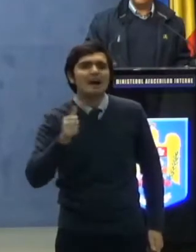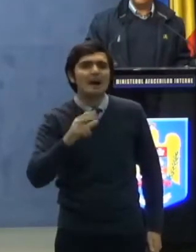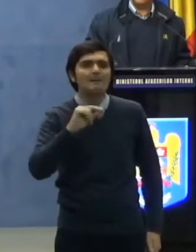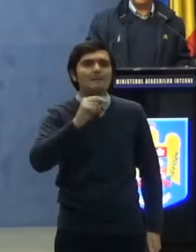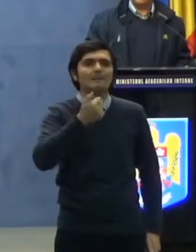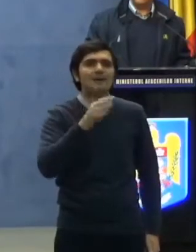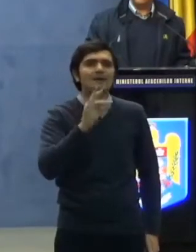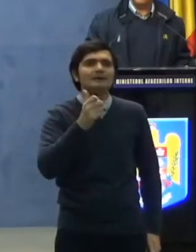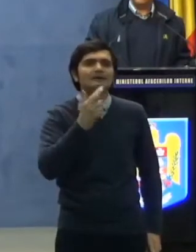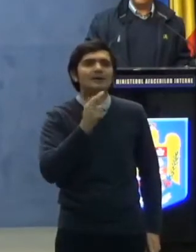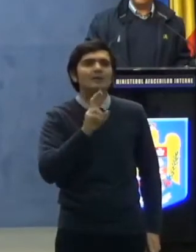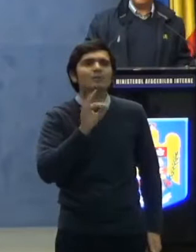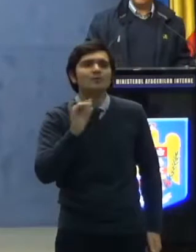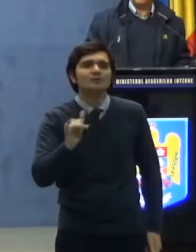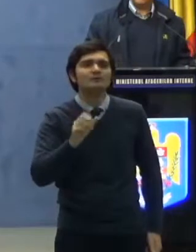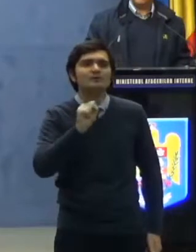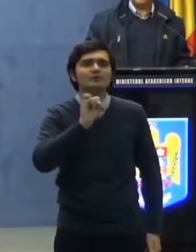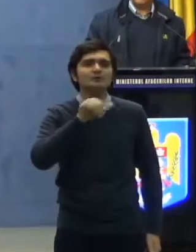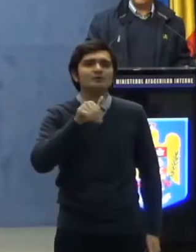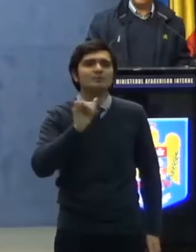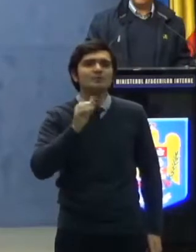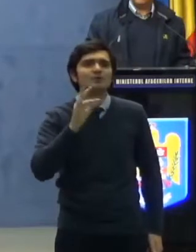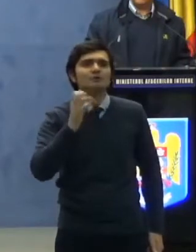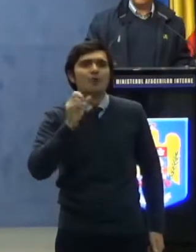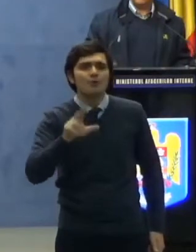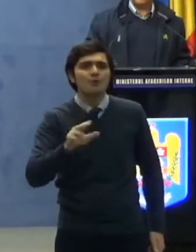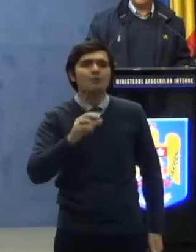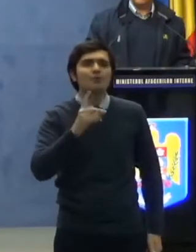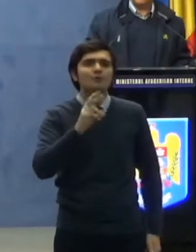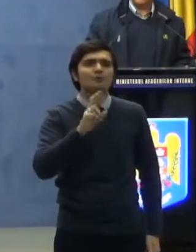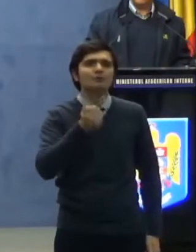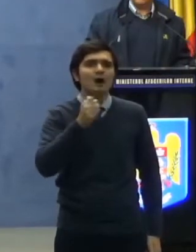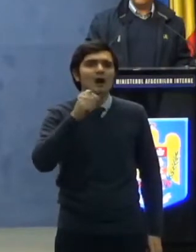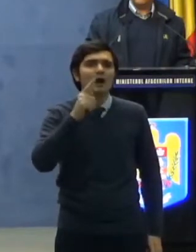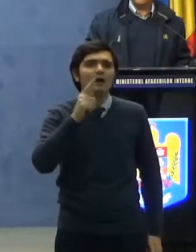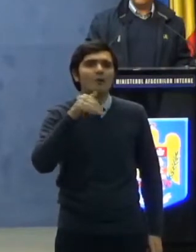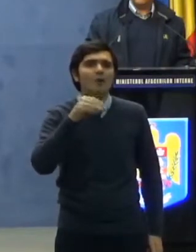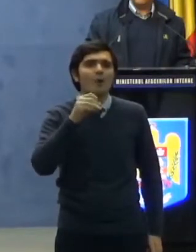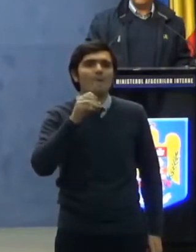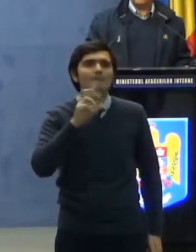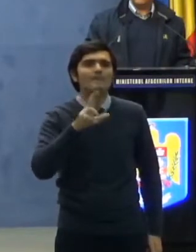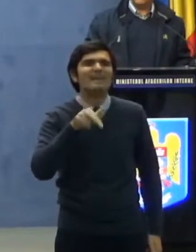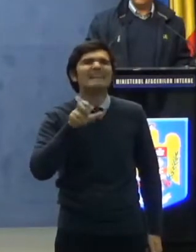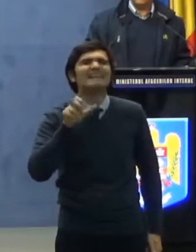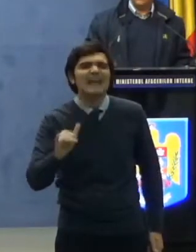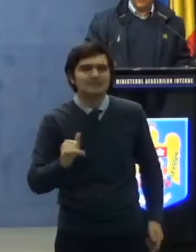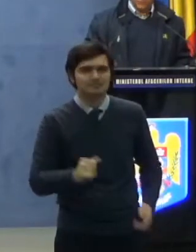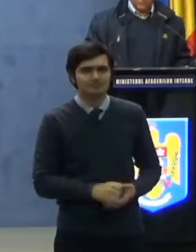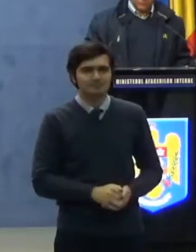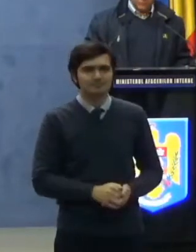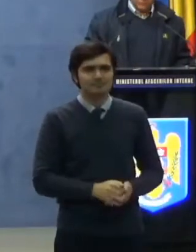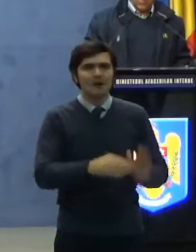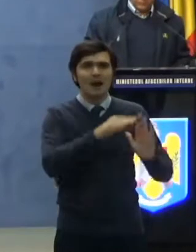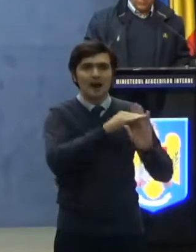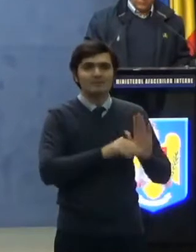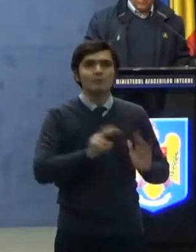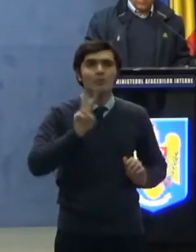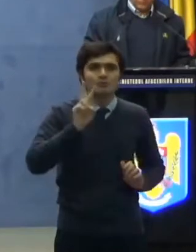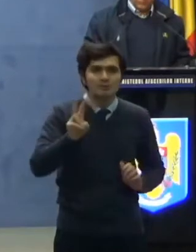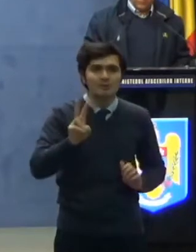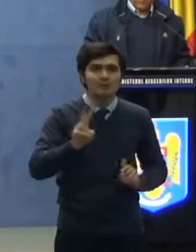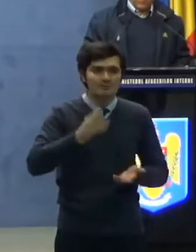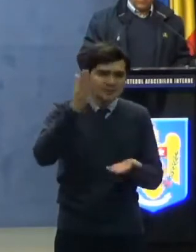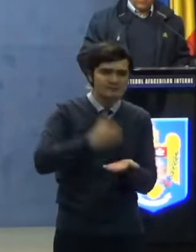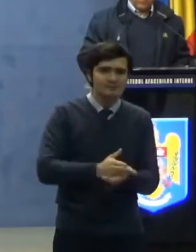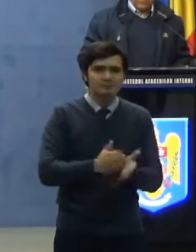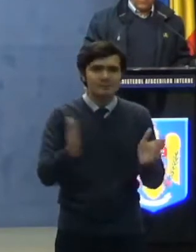Pătrăuți și Mitocu-Dragomirnei. Articolul 2. Se instituie pe perioada stării